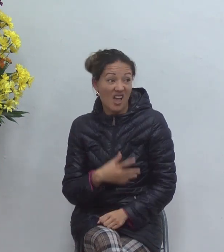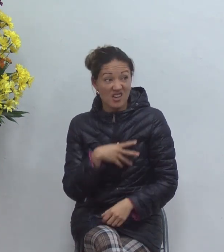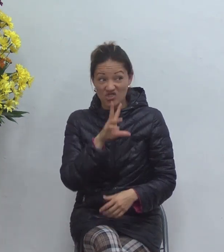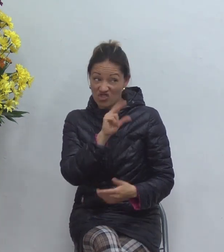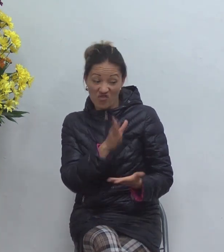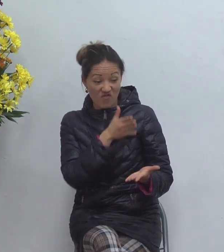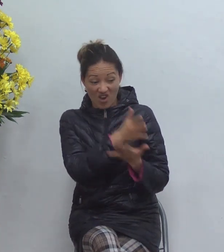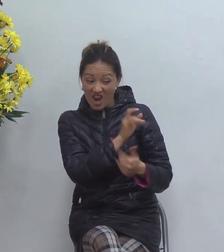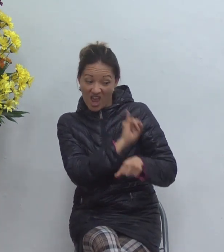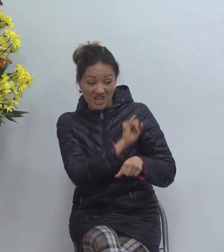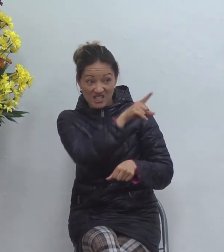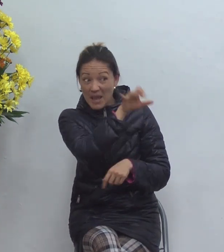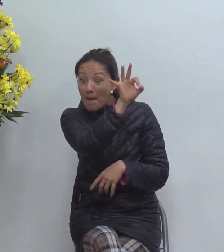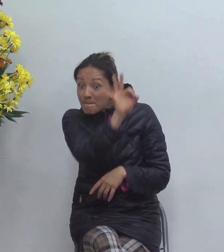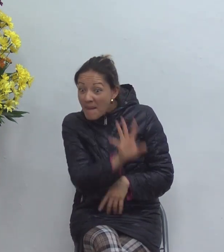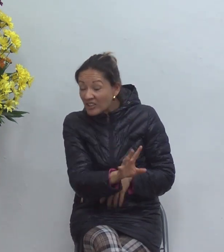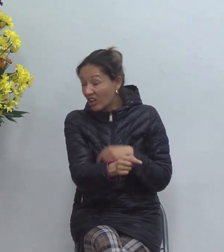pastor habló de los celulares